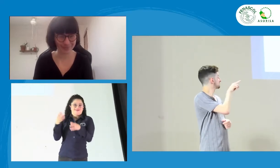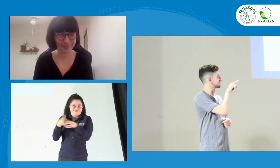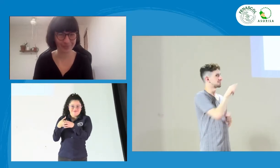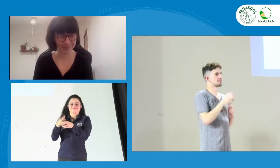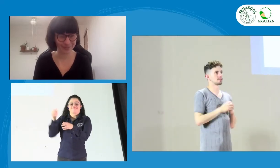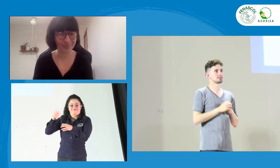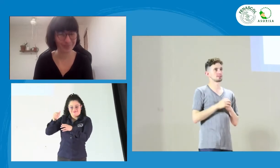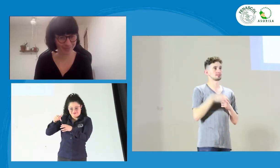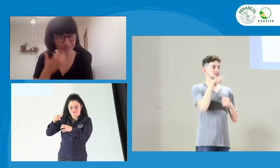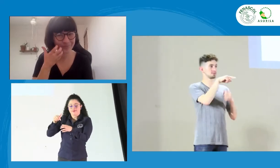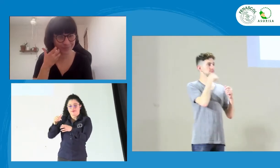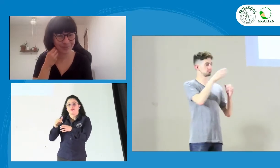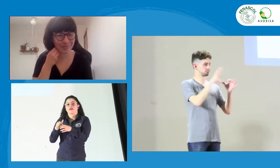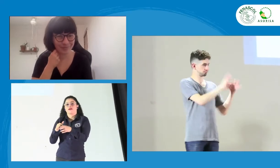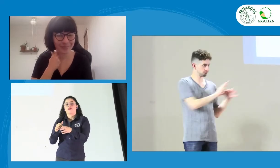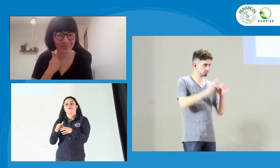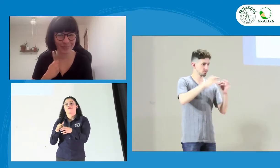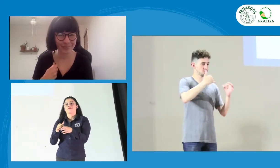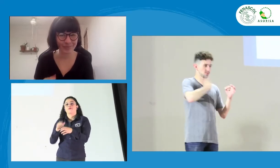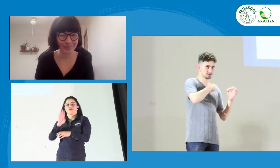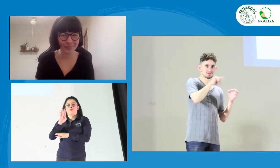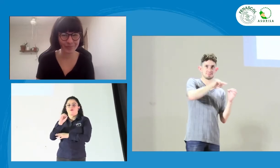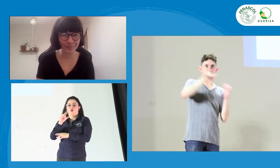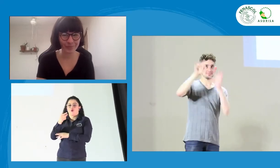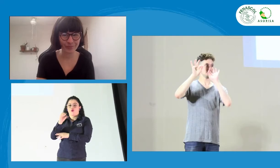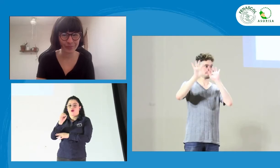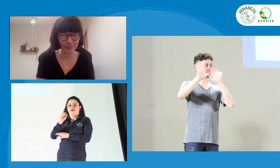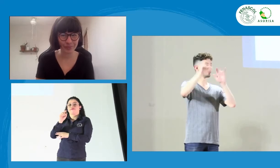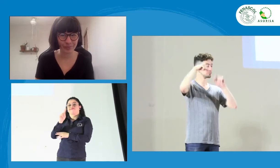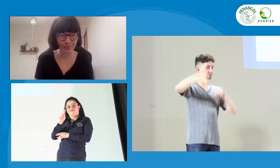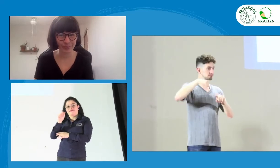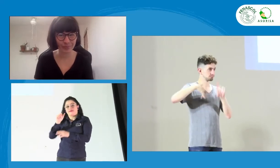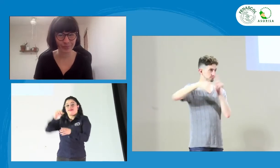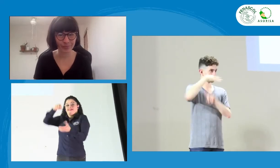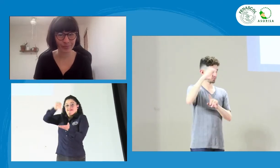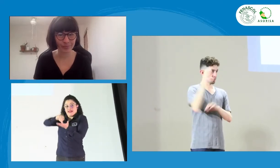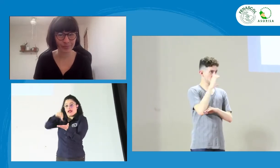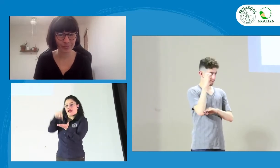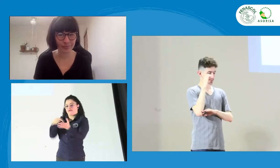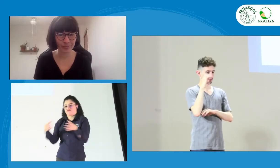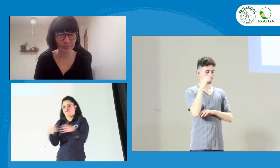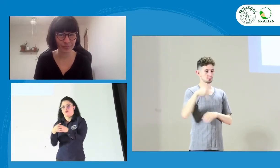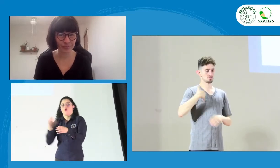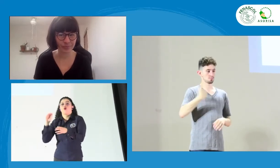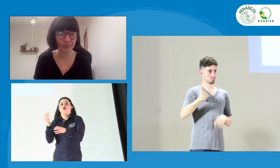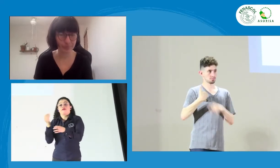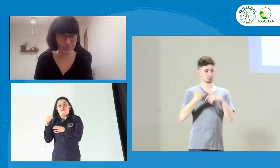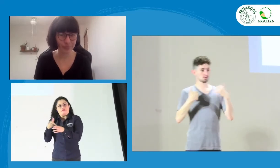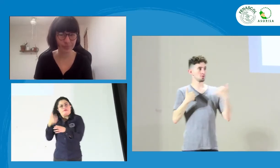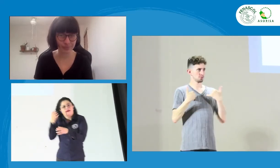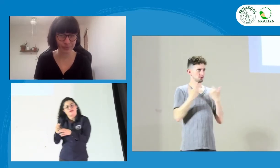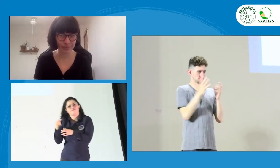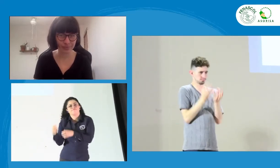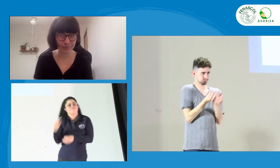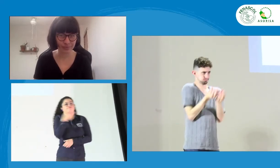Entonces, quiero hacerte una pregunta. Las personas jóvenes, bueno, en todo el país, pero también, bueno, en el contexto colombiano,